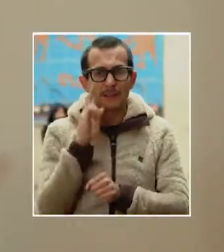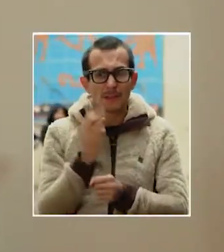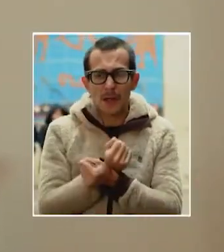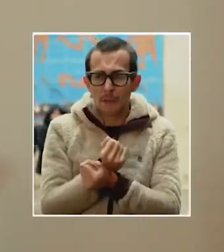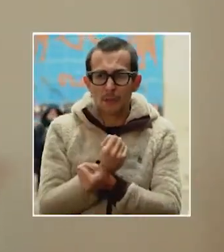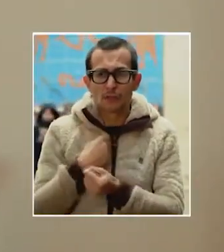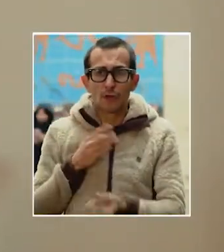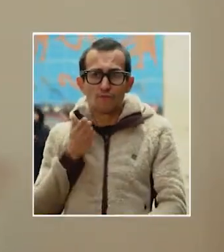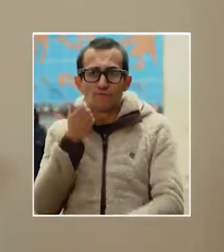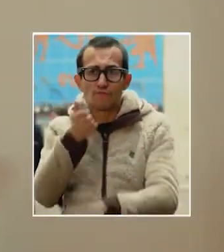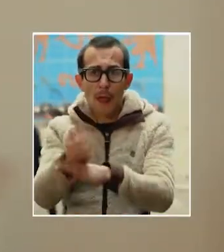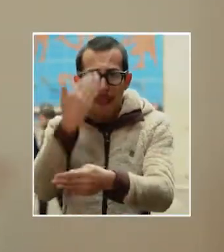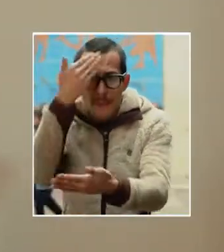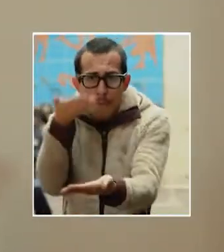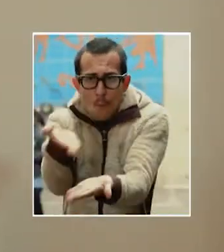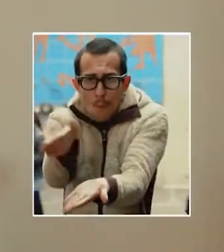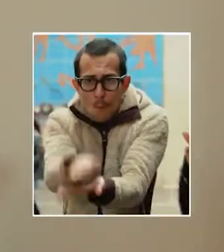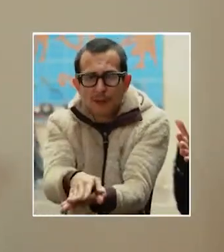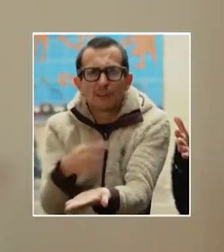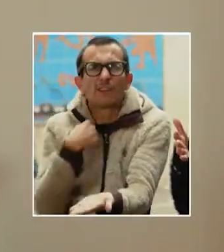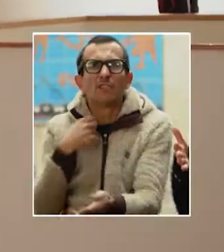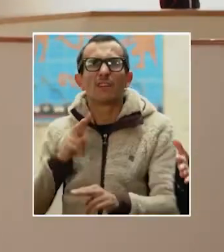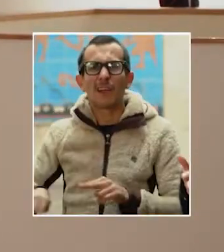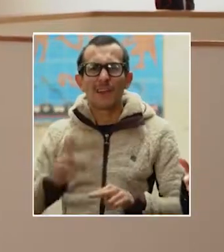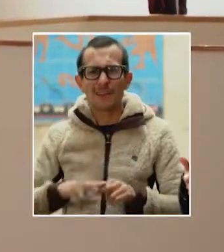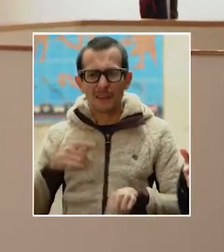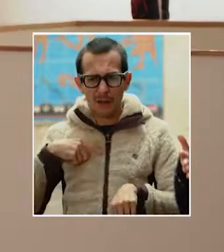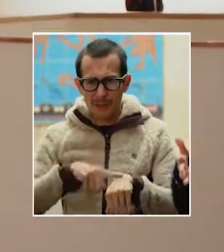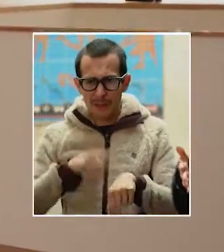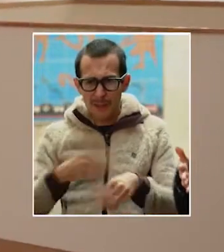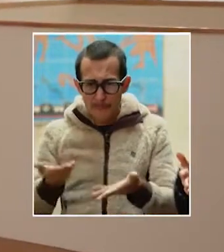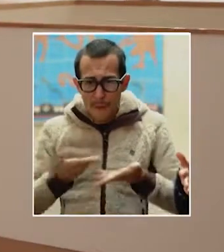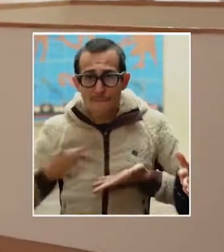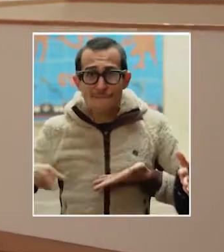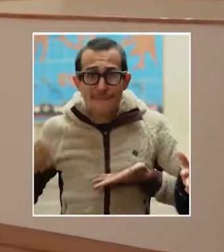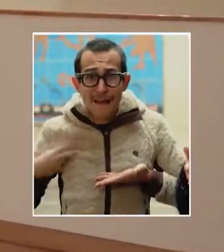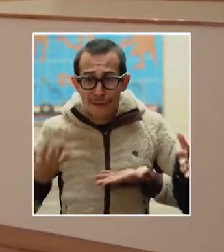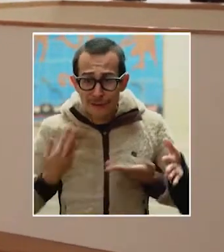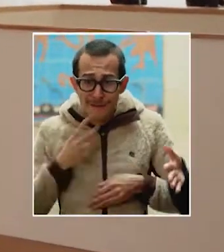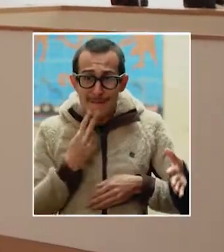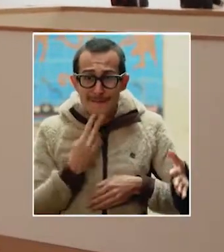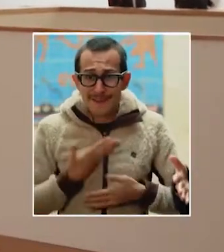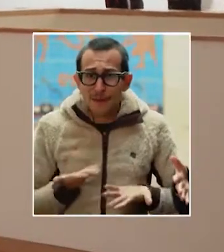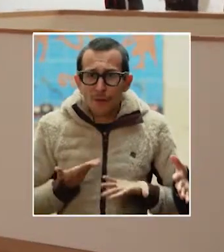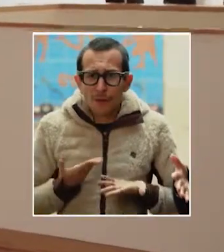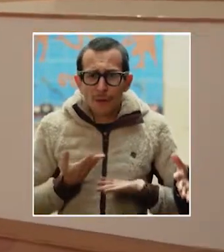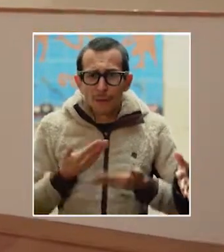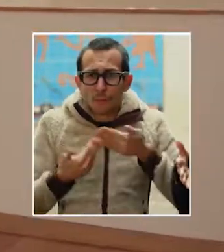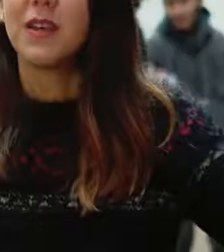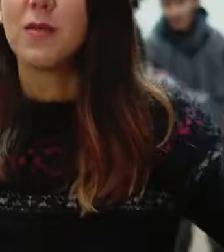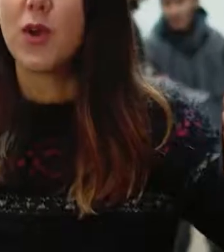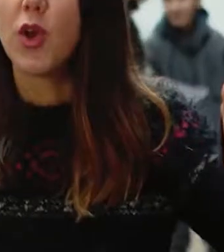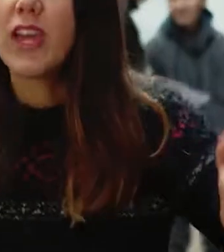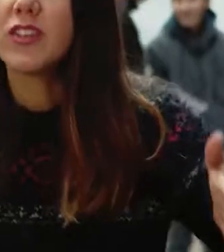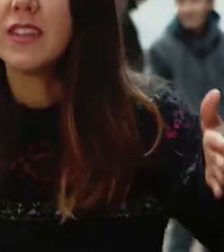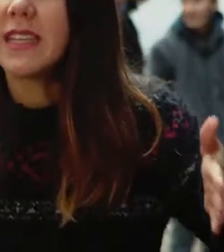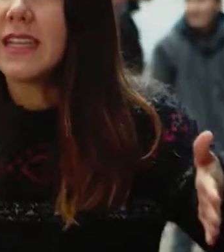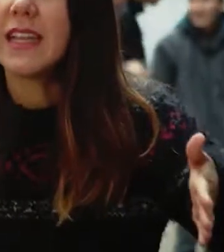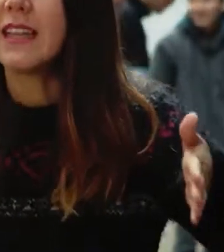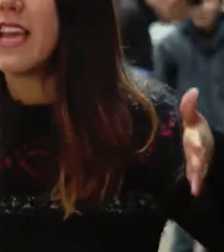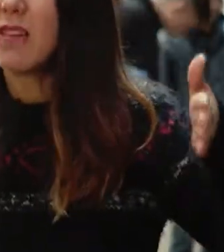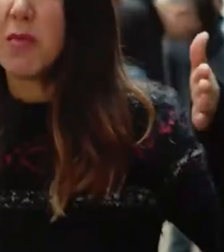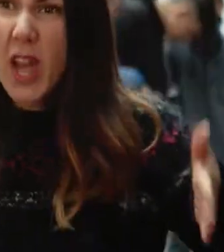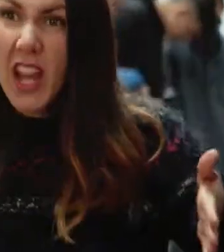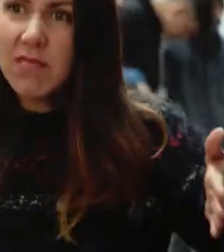llegar al día de mi muerte y decir qué hice yo en mi vida con este precioso tiempo que tengo de vivir, que no sé hasta cuándo me dure. Pero no quiero